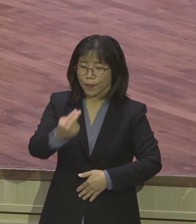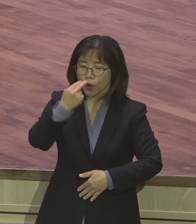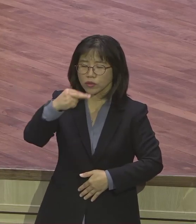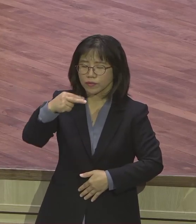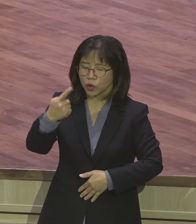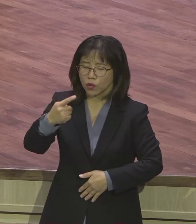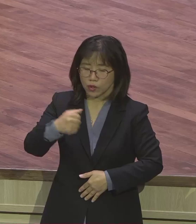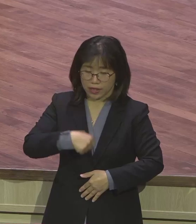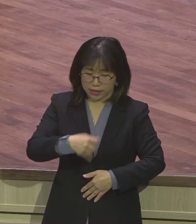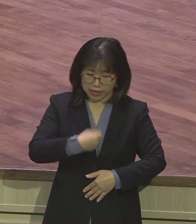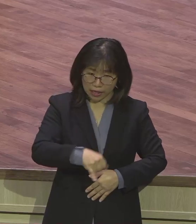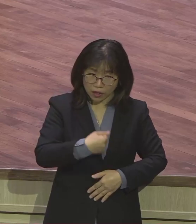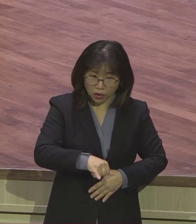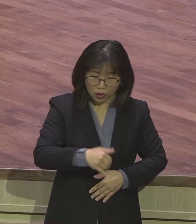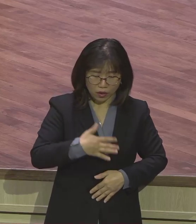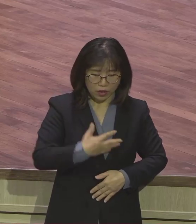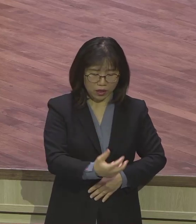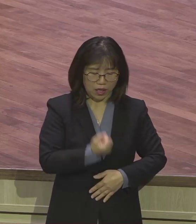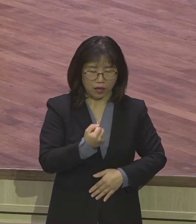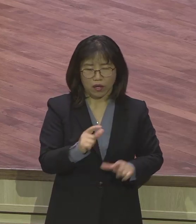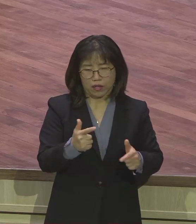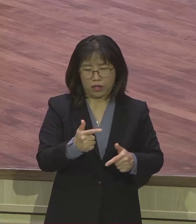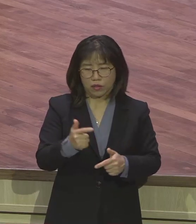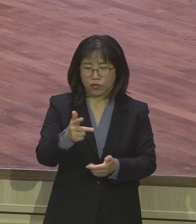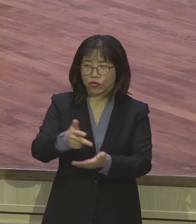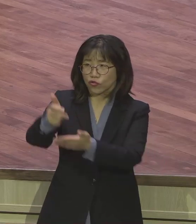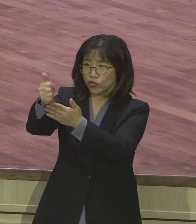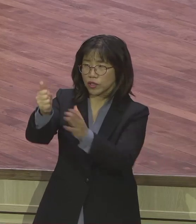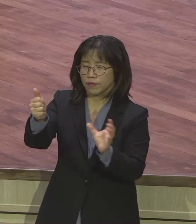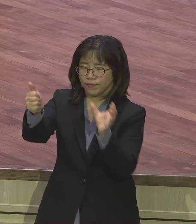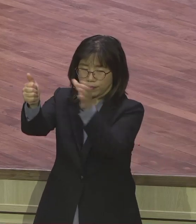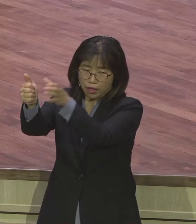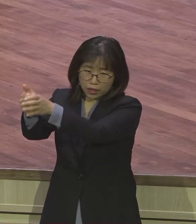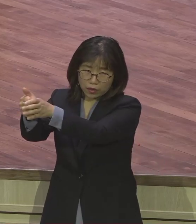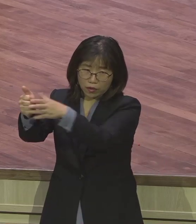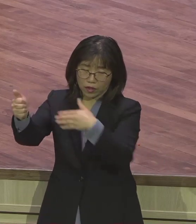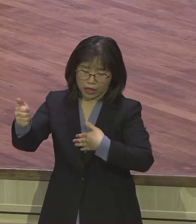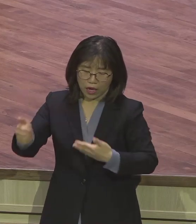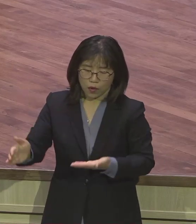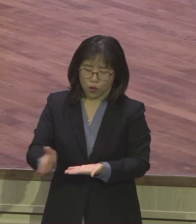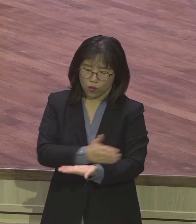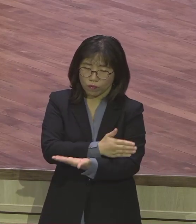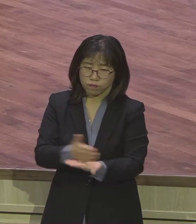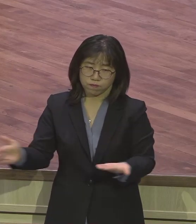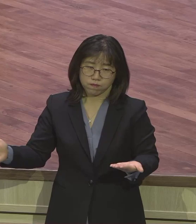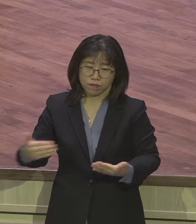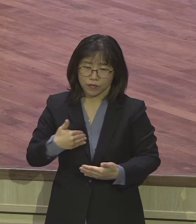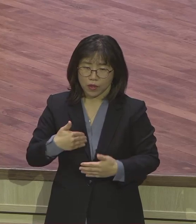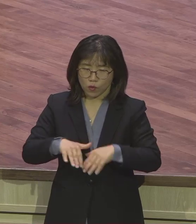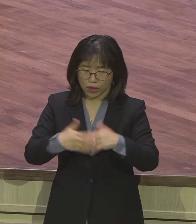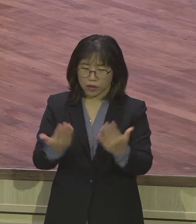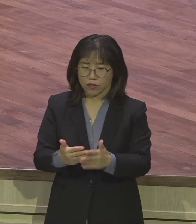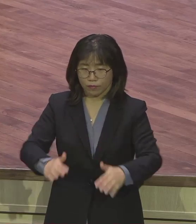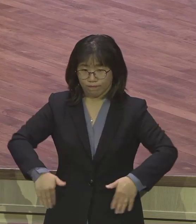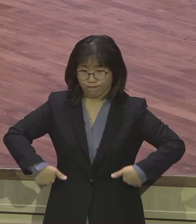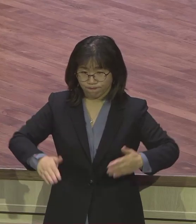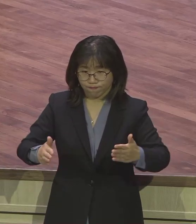자식도 지가 낳는 거 전부 다 지 소유 다 주인 거야. 이 종이요. 몇 개 없어요. 그래서